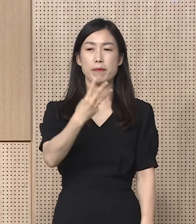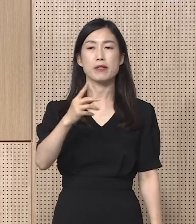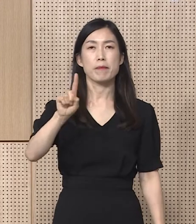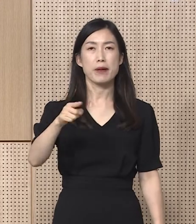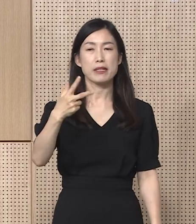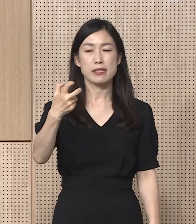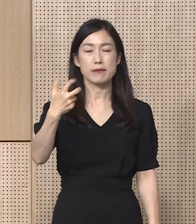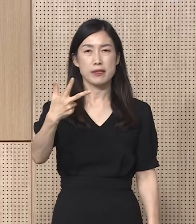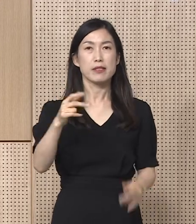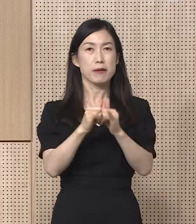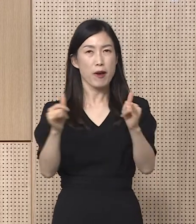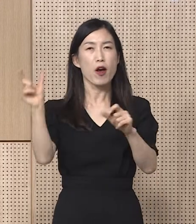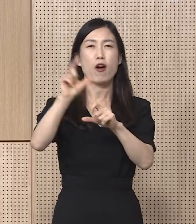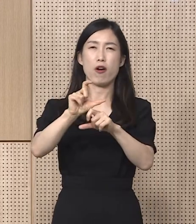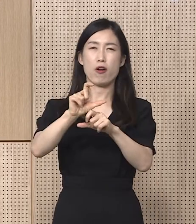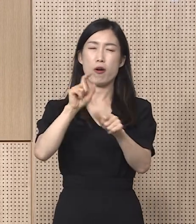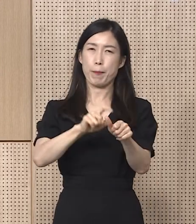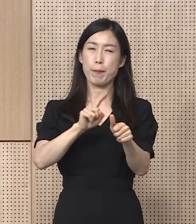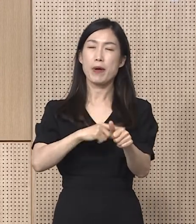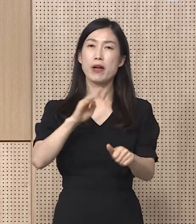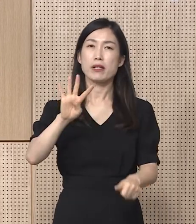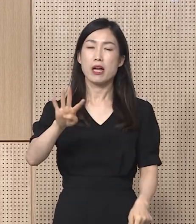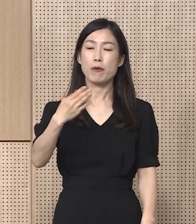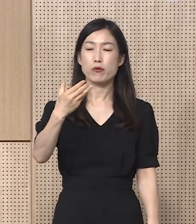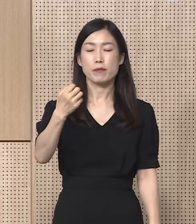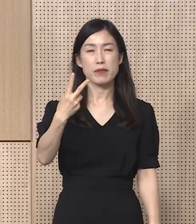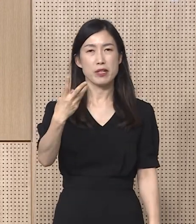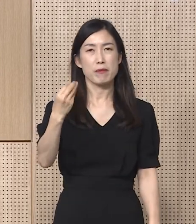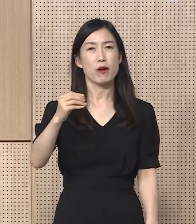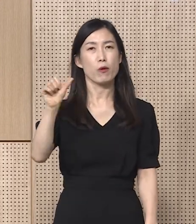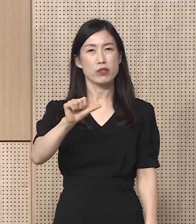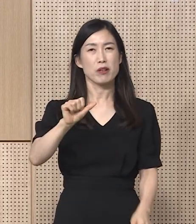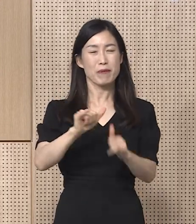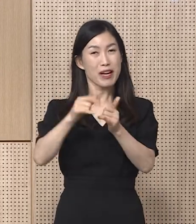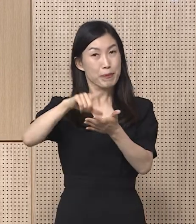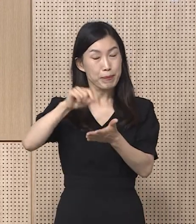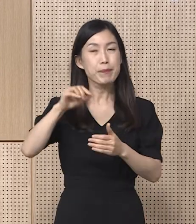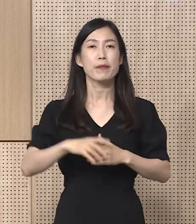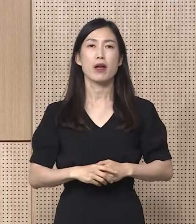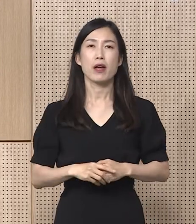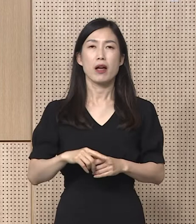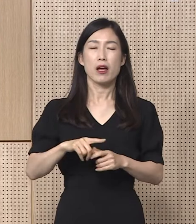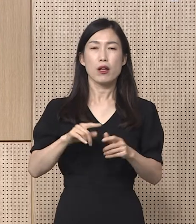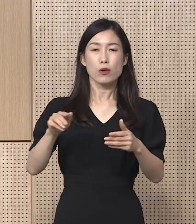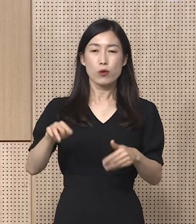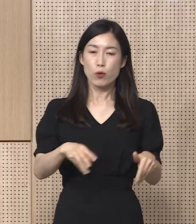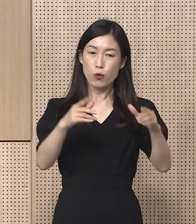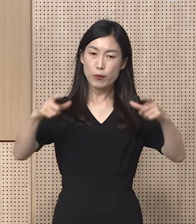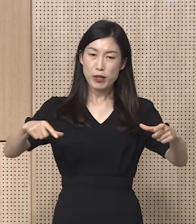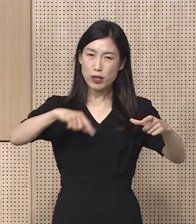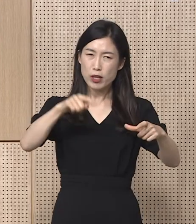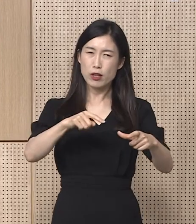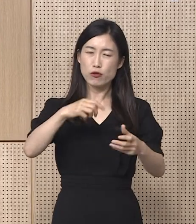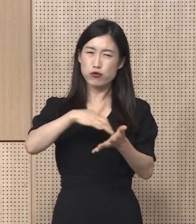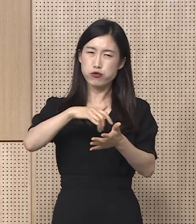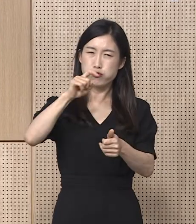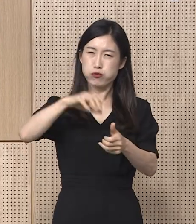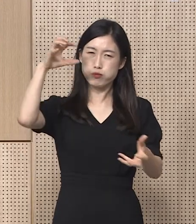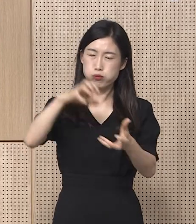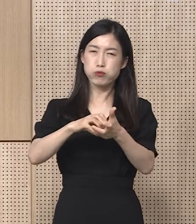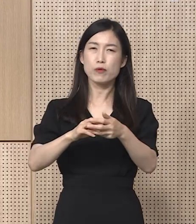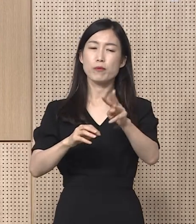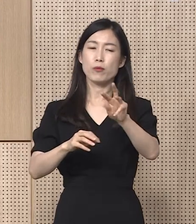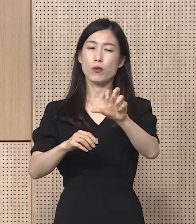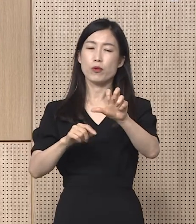,776명 증가한 492만 4,651명이며 전체 도민 누적 확진율은 35